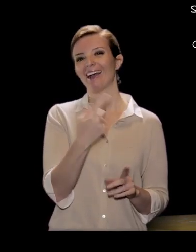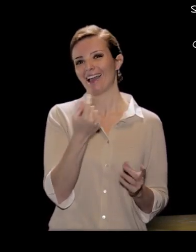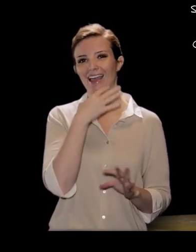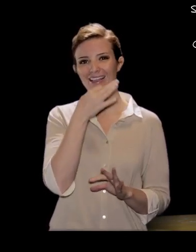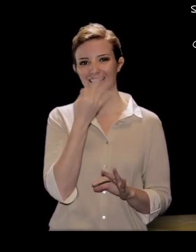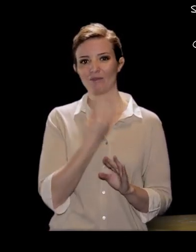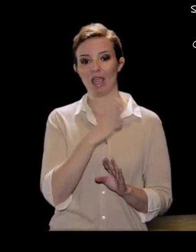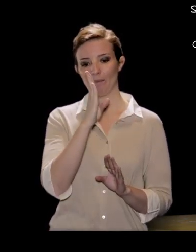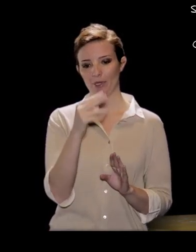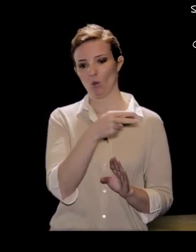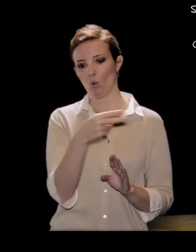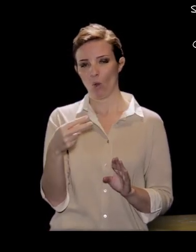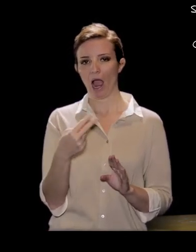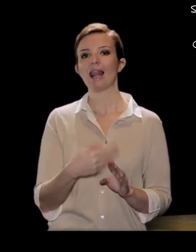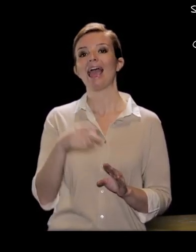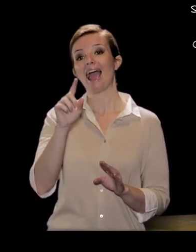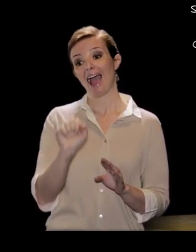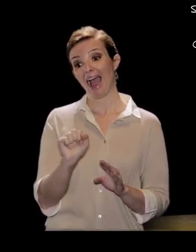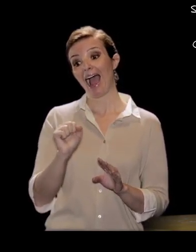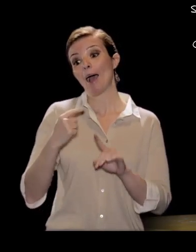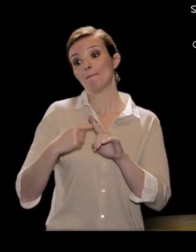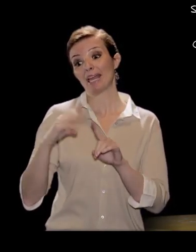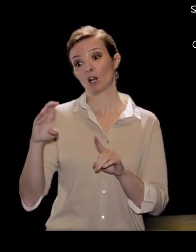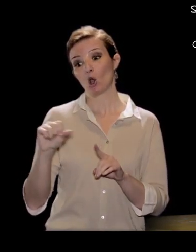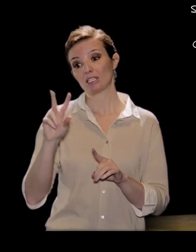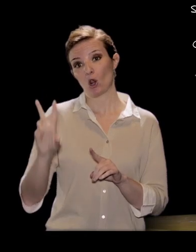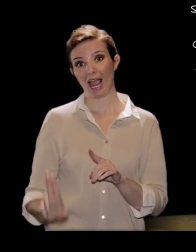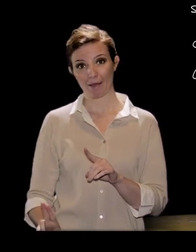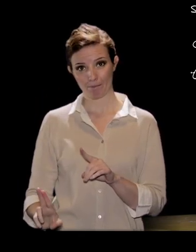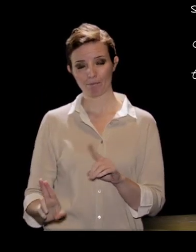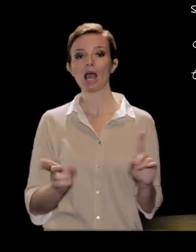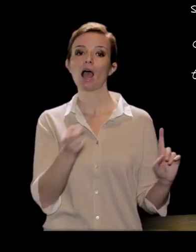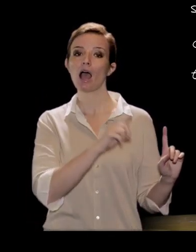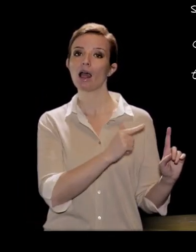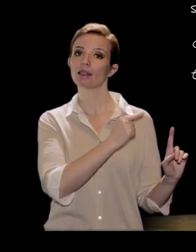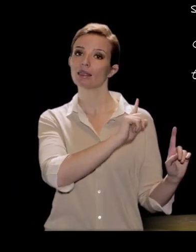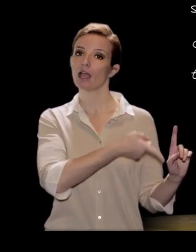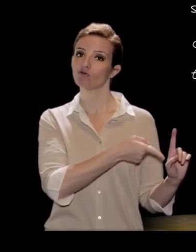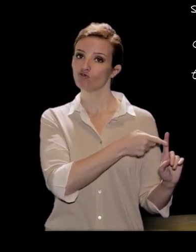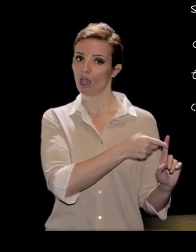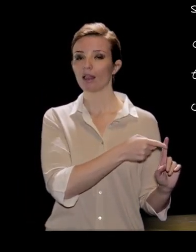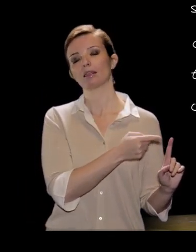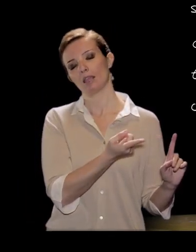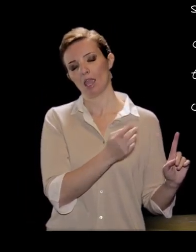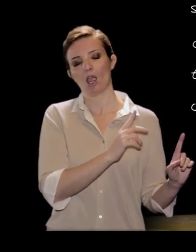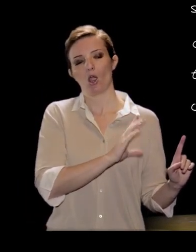sarà dato da A per il coseno di gamma, la tangente e la cotangente di gamma